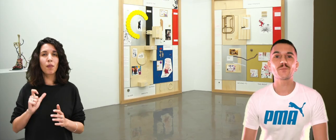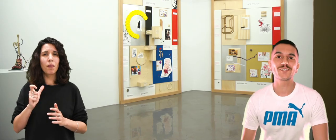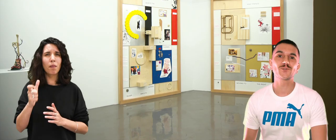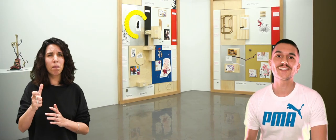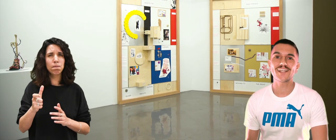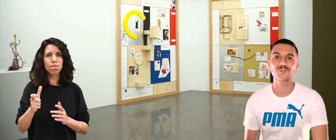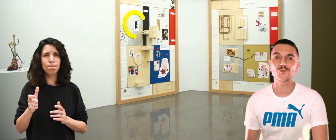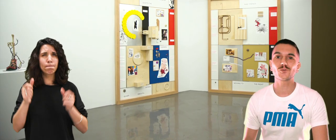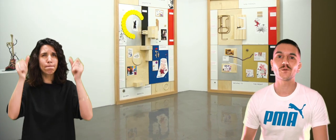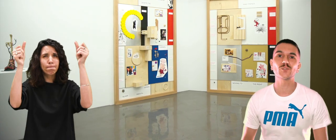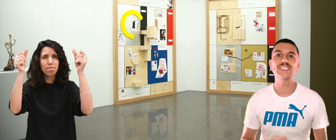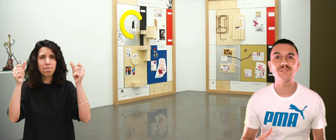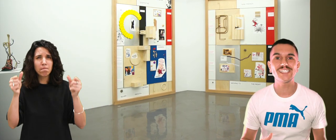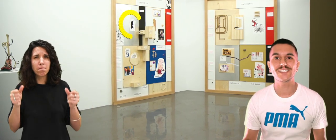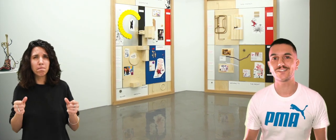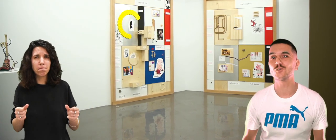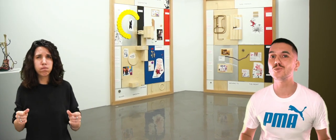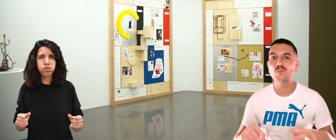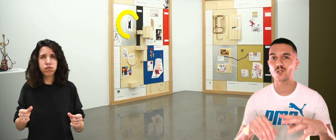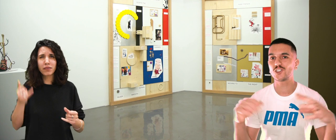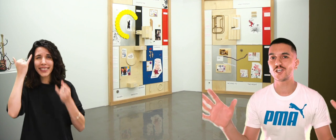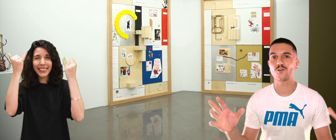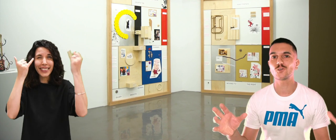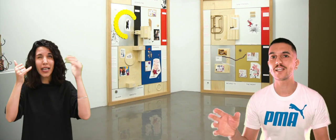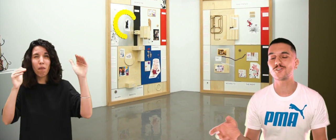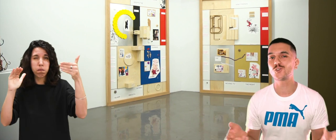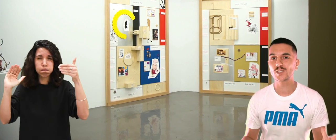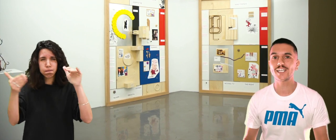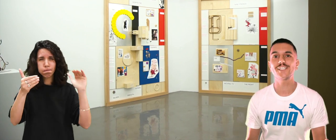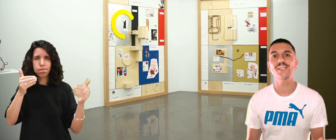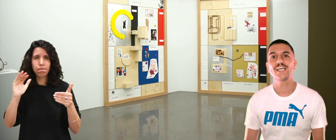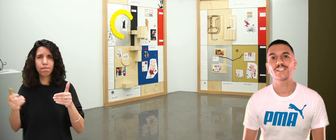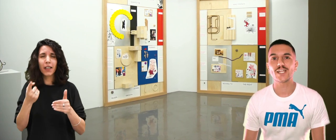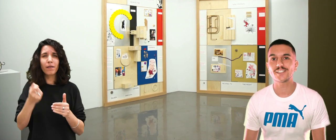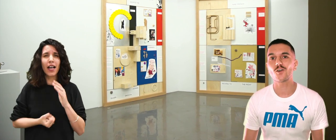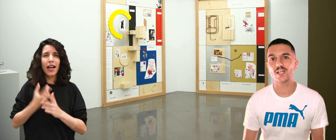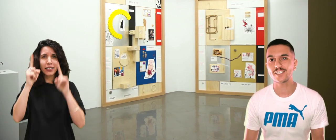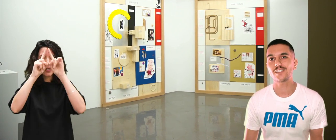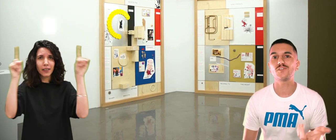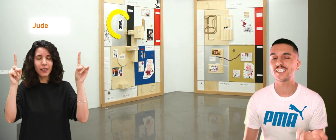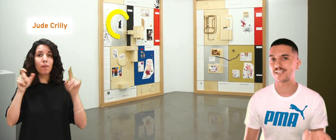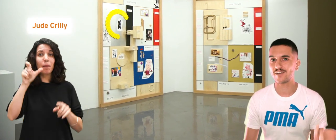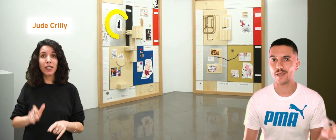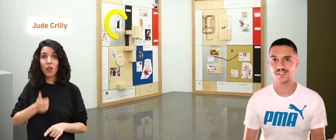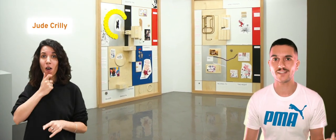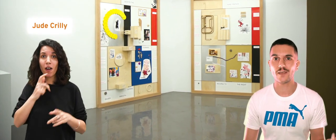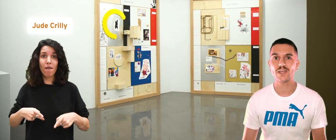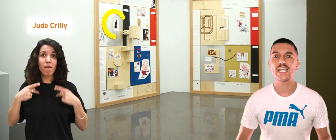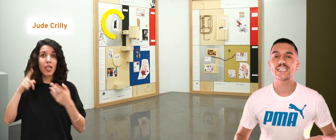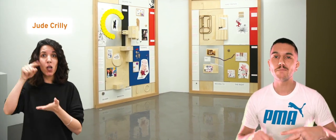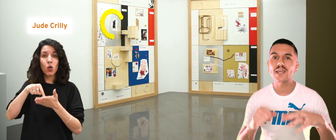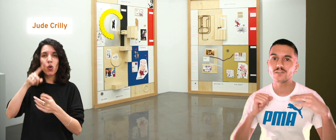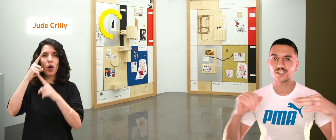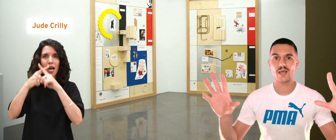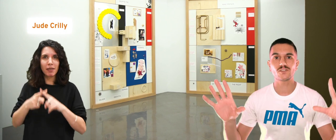Ensuite, présente une installation sous forme de diptyque, de moodboard géant, de l'artiste Jude Creeley. C'est une artiste anglaise qui vit et qui travaille à Amsterdam,